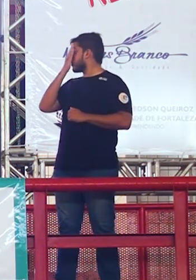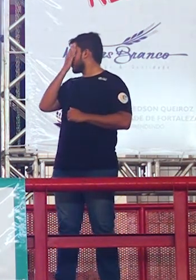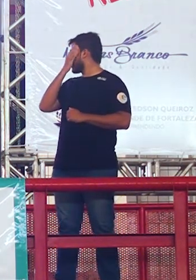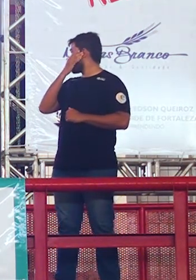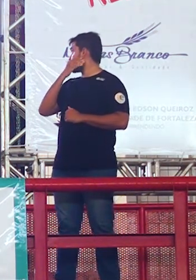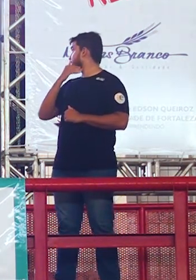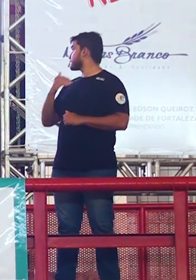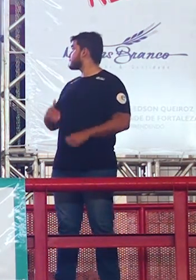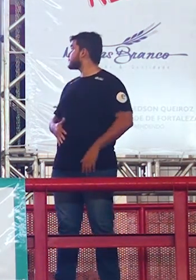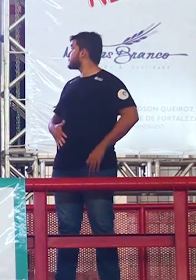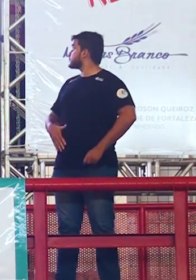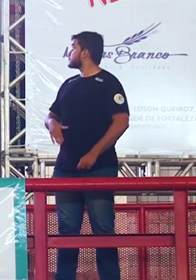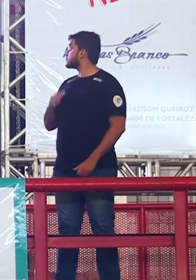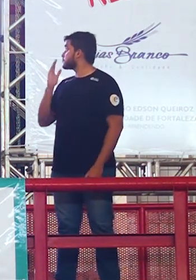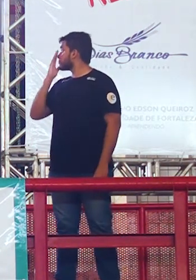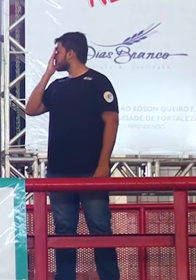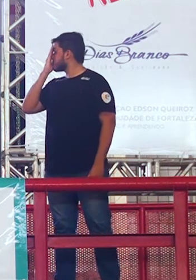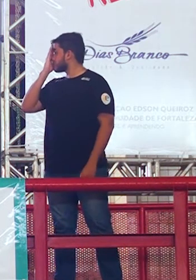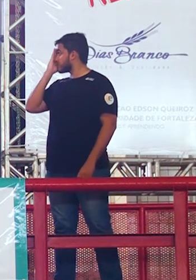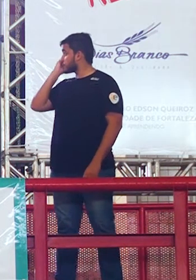ó pronto aí vai dar o zoom